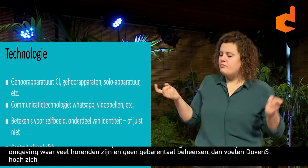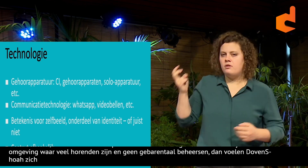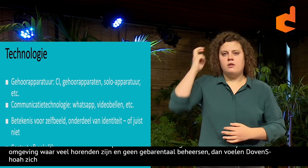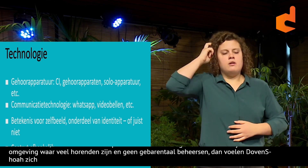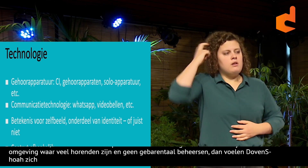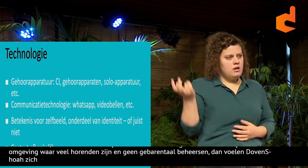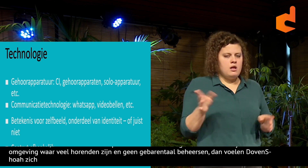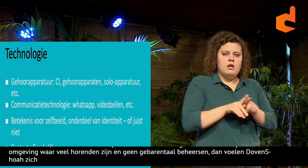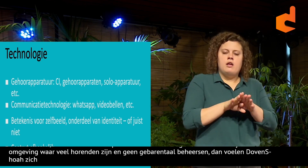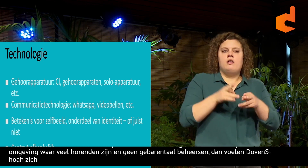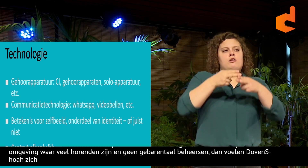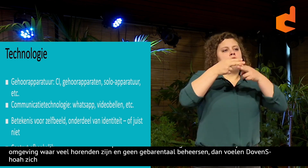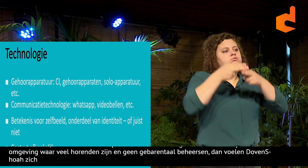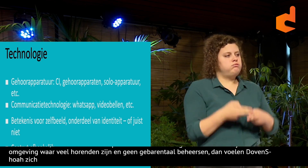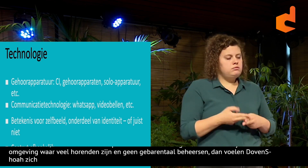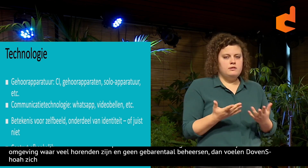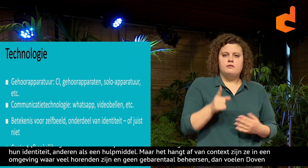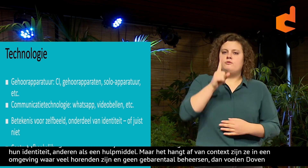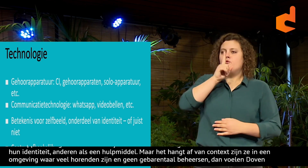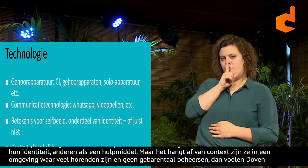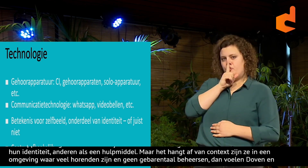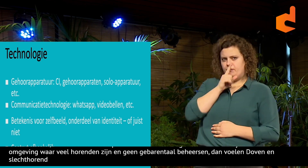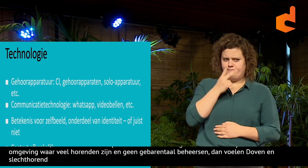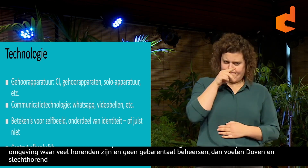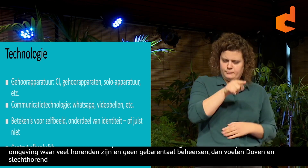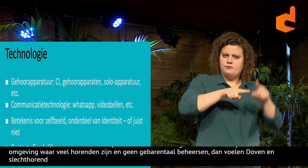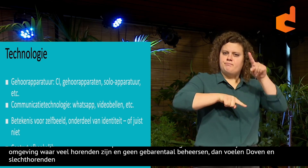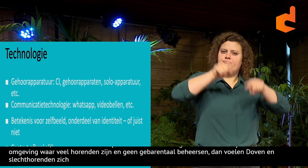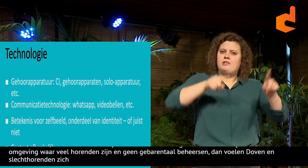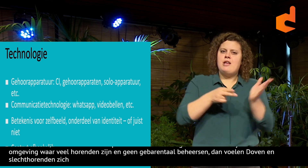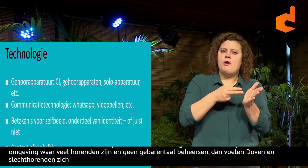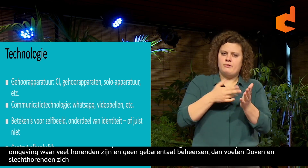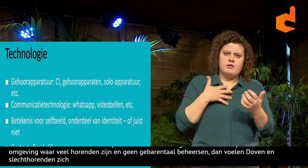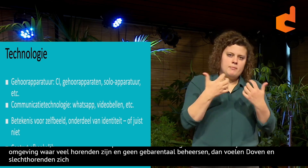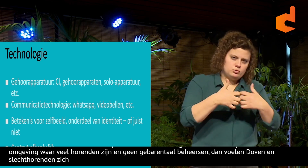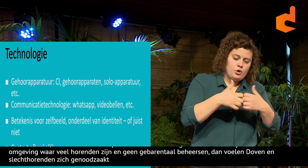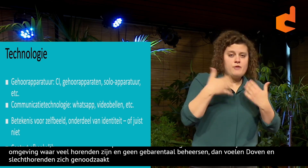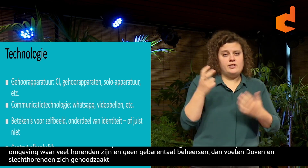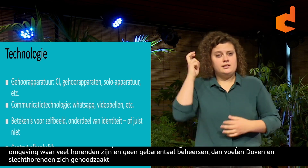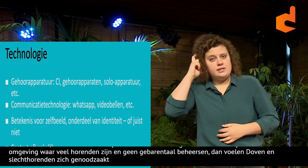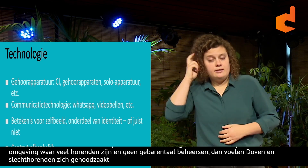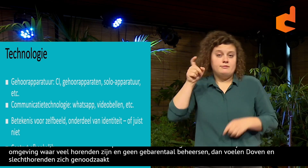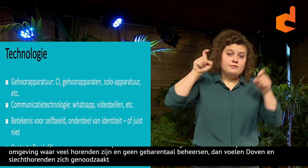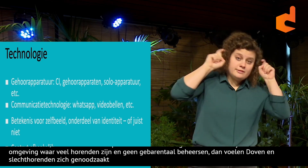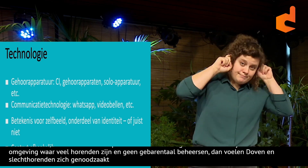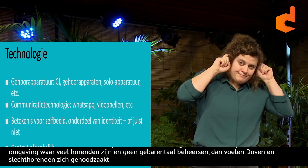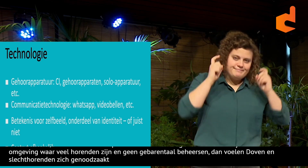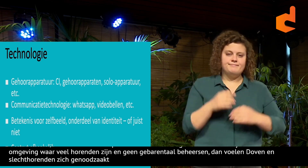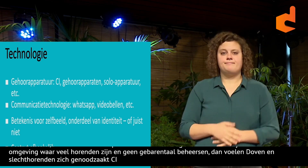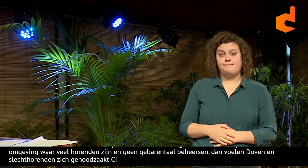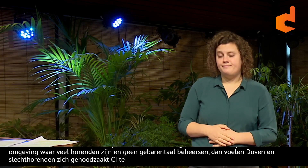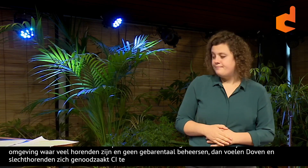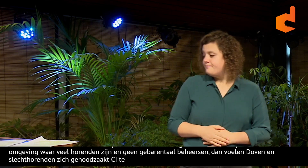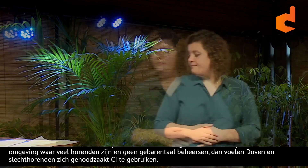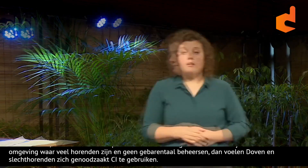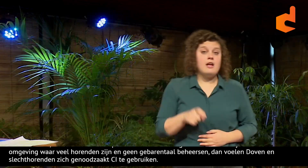bijvoorbeeld niet met gebaartaal is opgegroeid... maar wel CI gebruikt. Als diegene thuis is, vindt diegene het vaak prettig om dat thuis af te doen... om de rust en